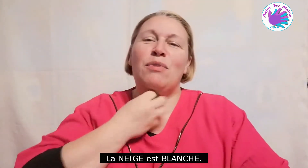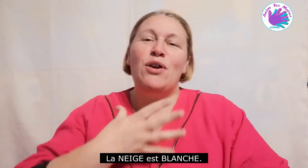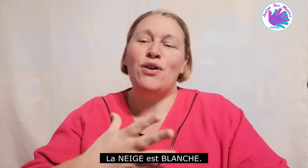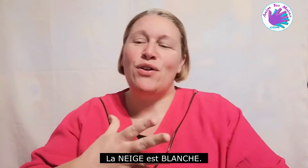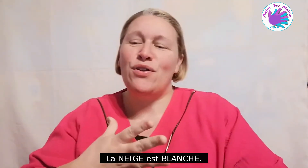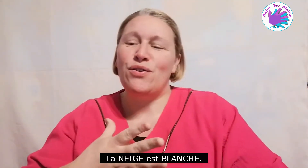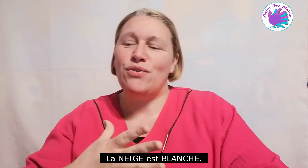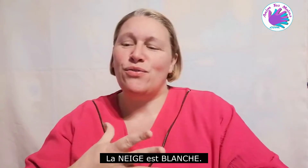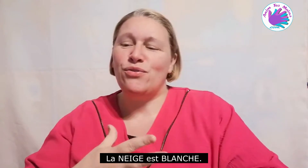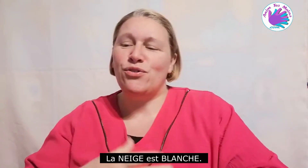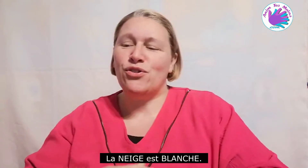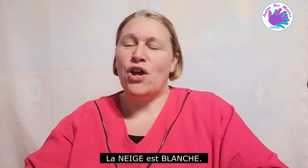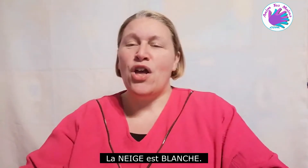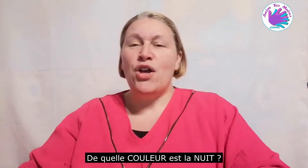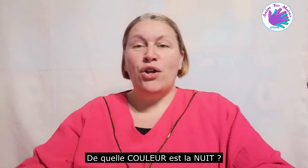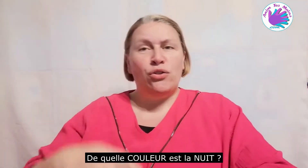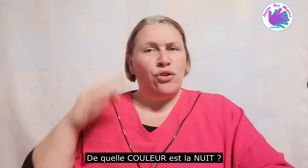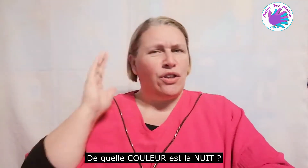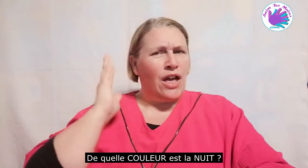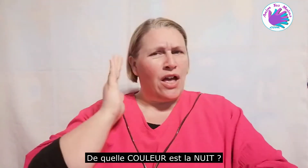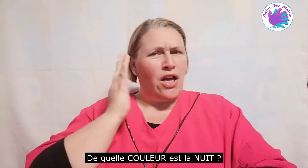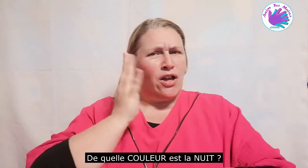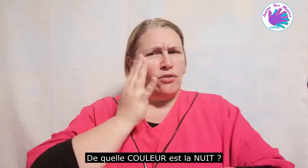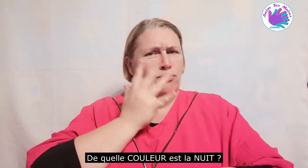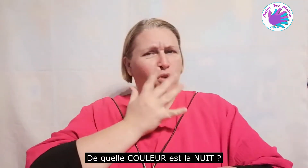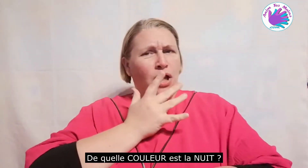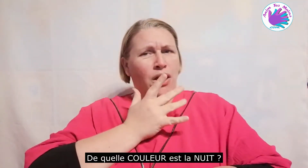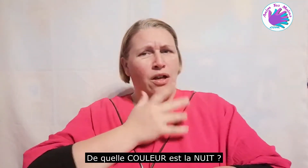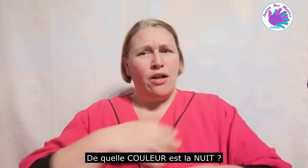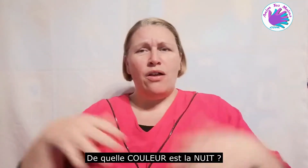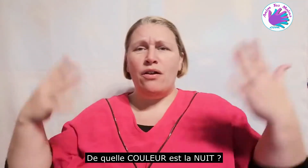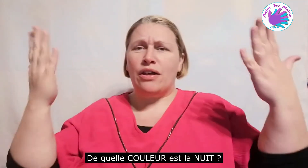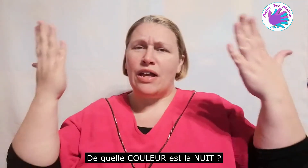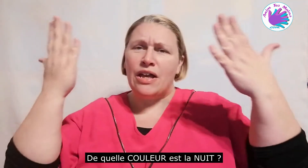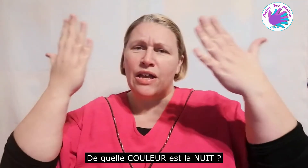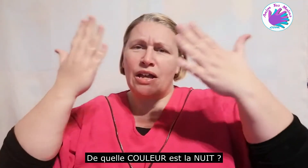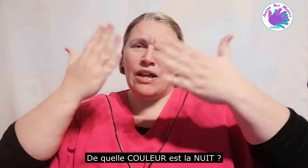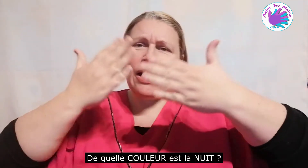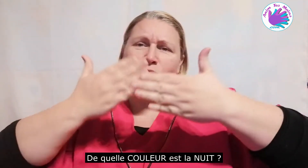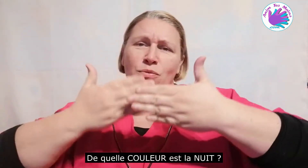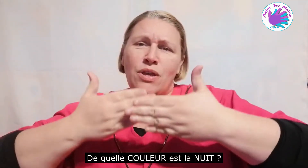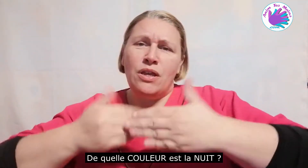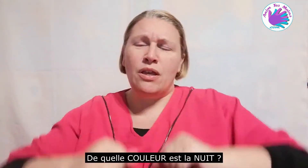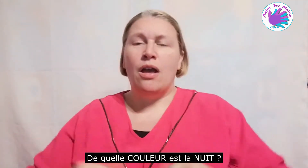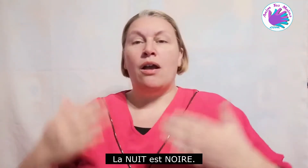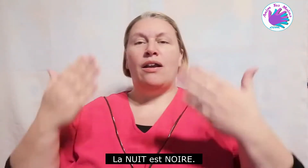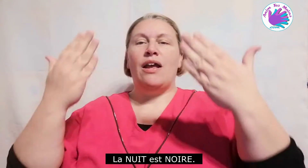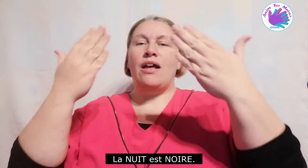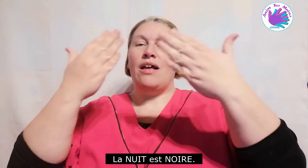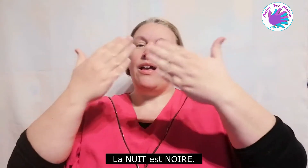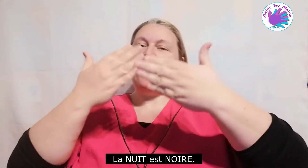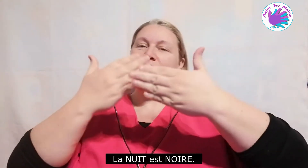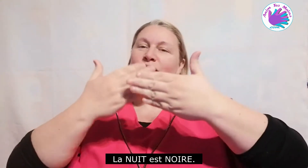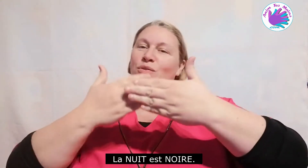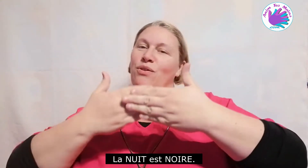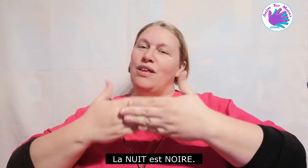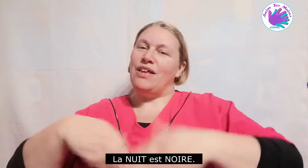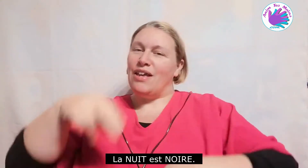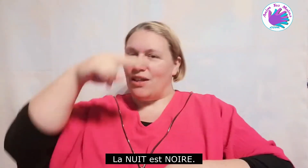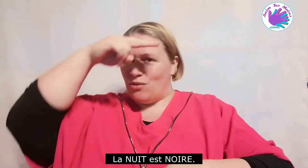blanche de quelle couleur est la nuit la nuit est